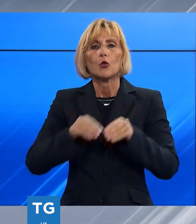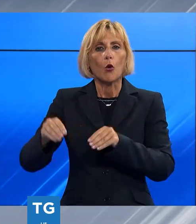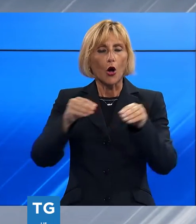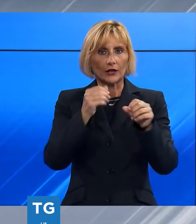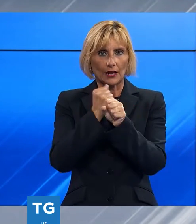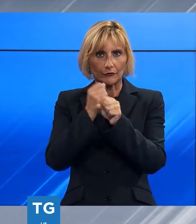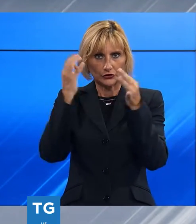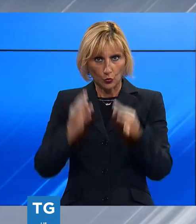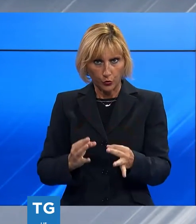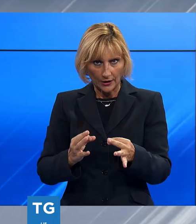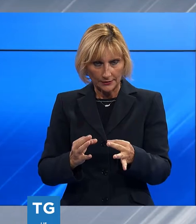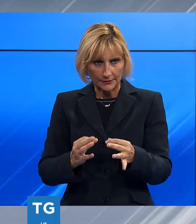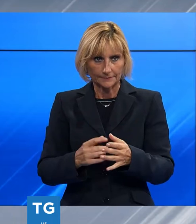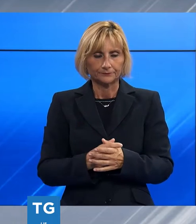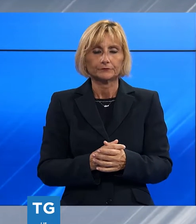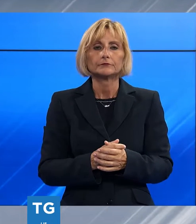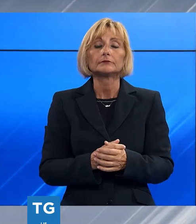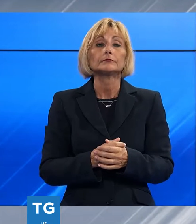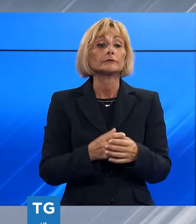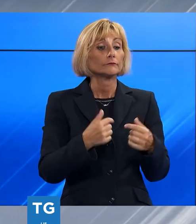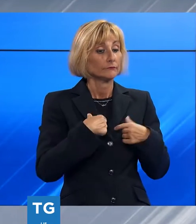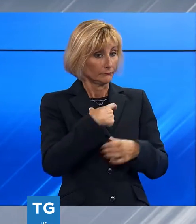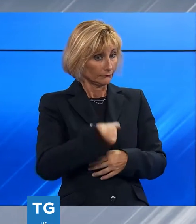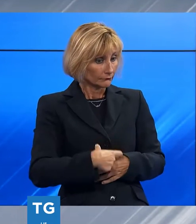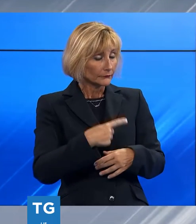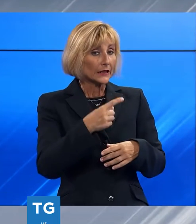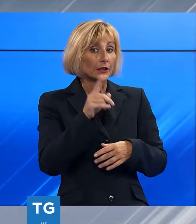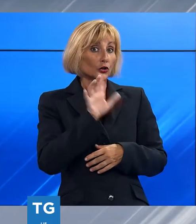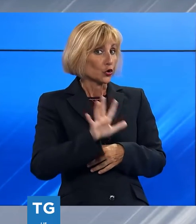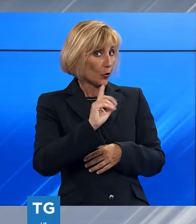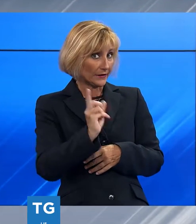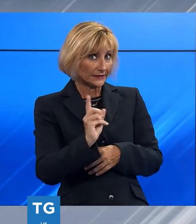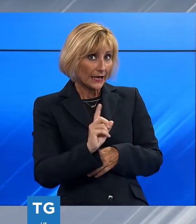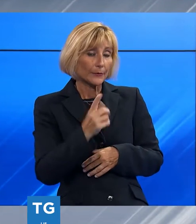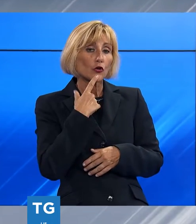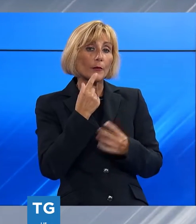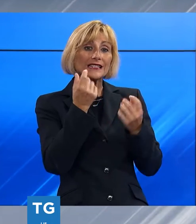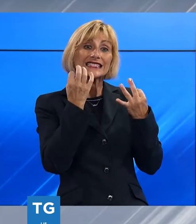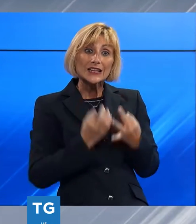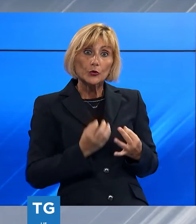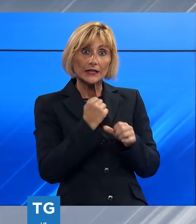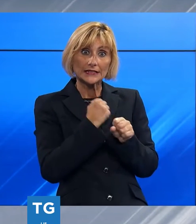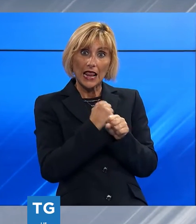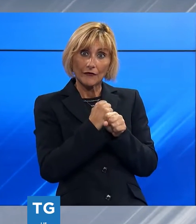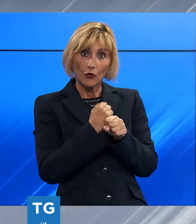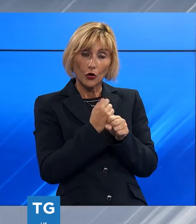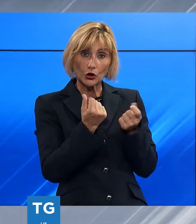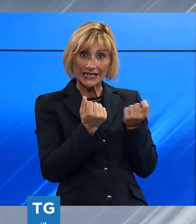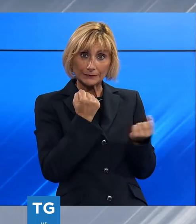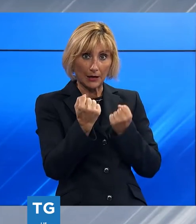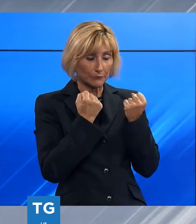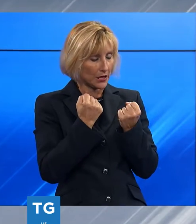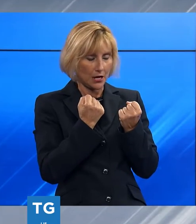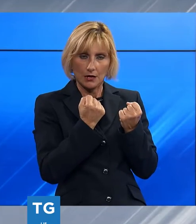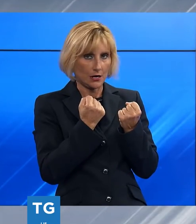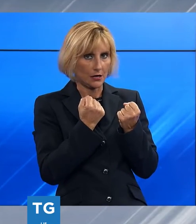neanche pensieri di risparmiare sulla sicurezza. È chiaro che c'è una